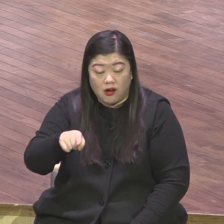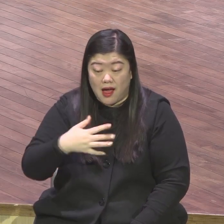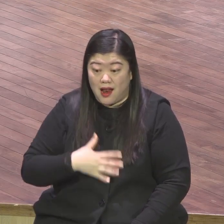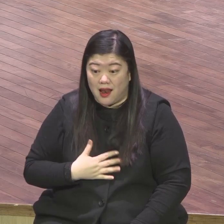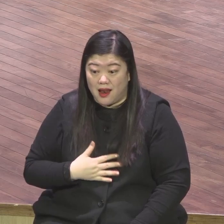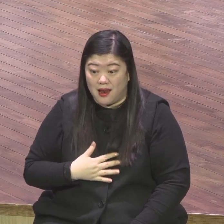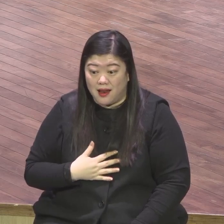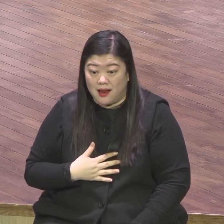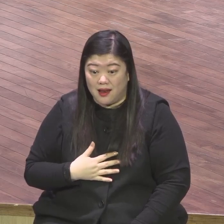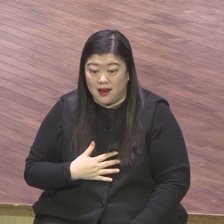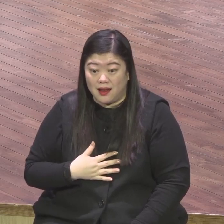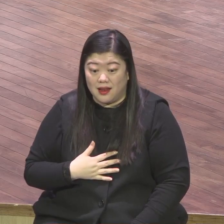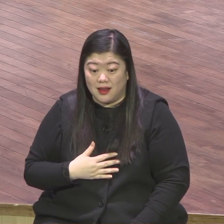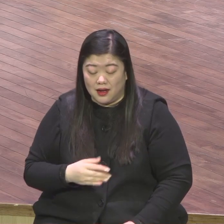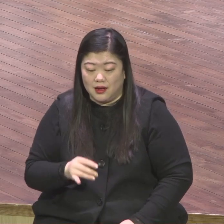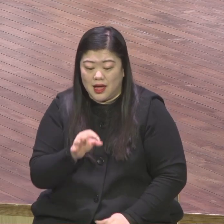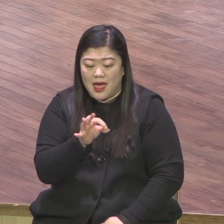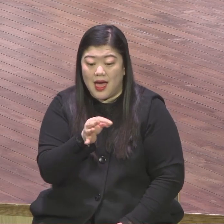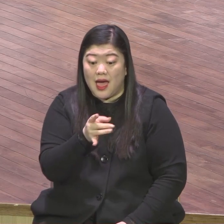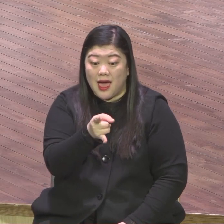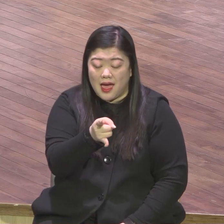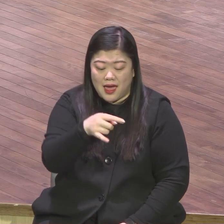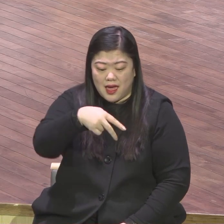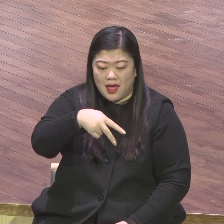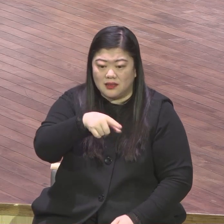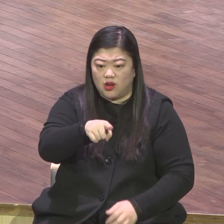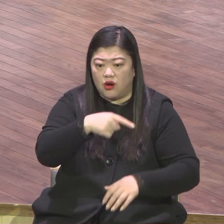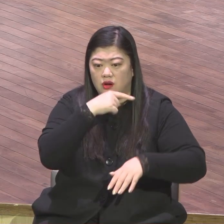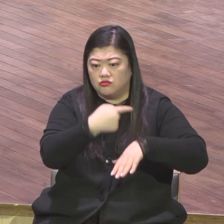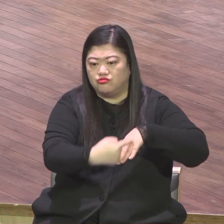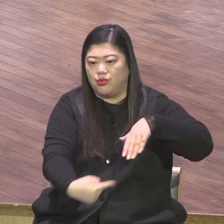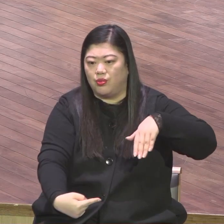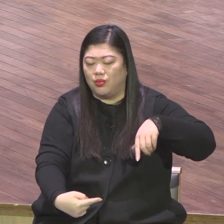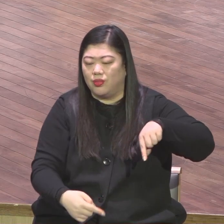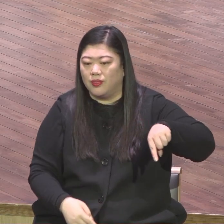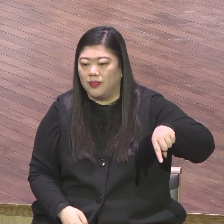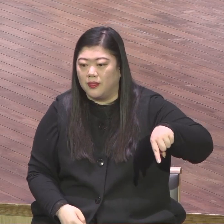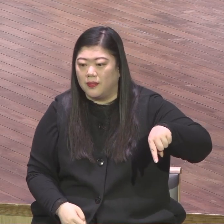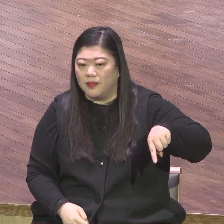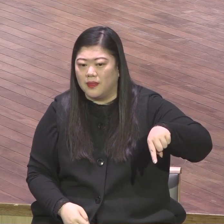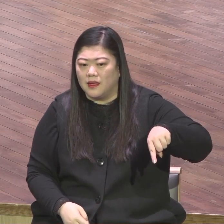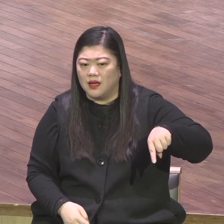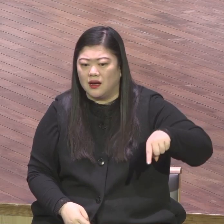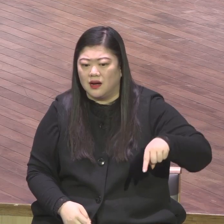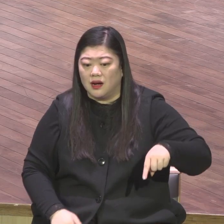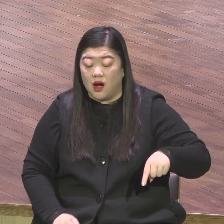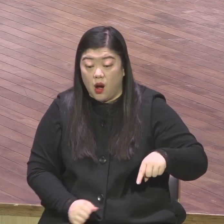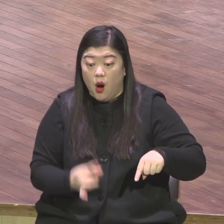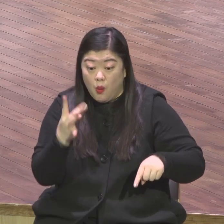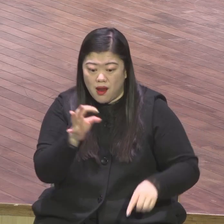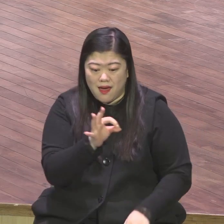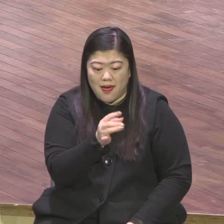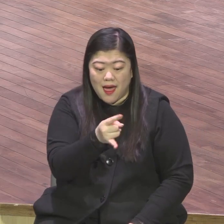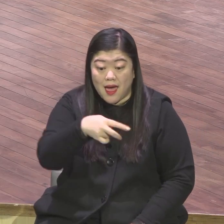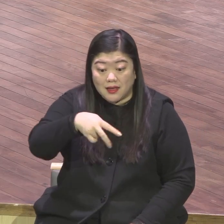있었어요 그런데 이런 에덤 족식 안에도 남은자가 있다는 것입니다 에덤 족식은 완전히 버림받은